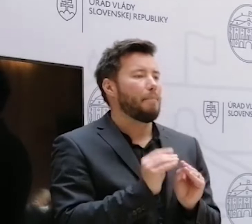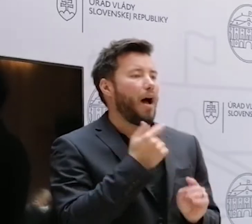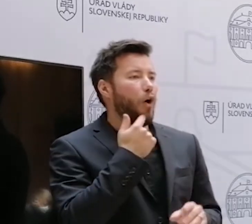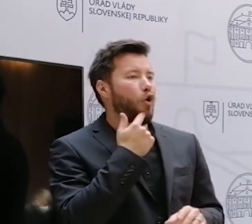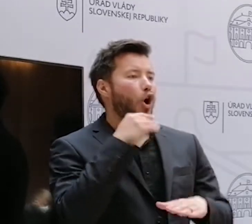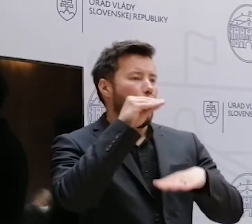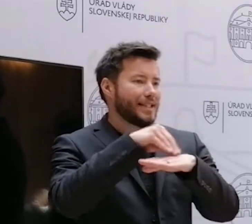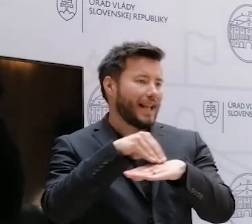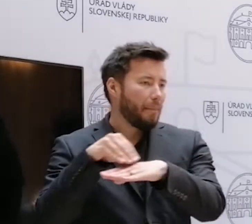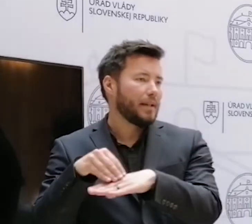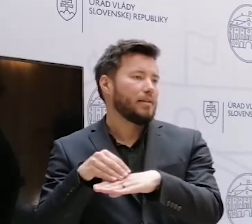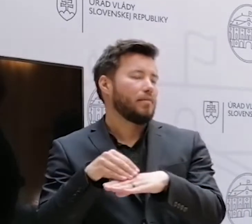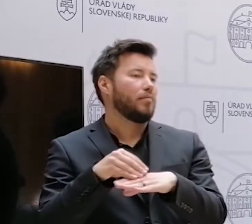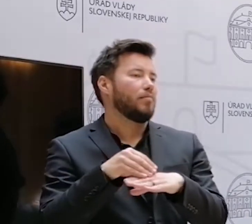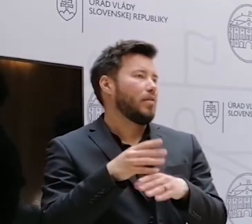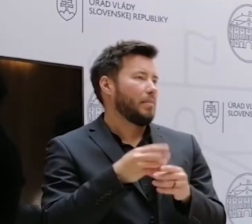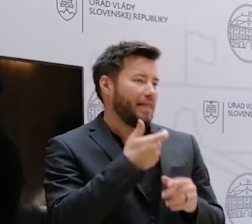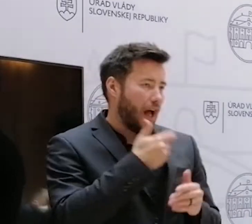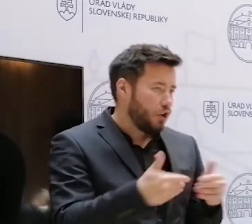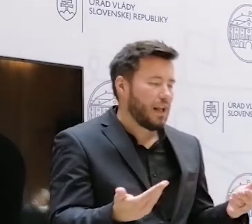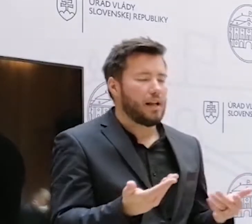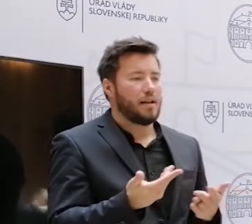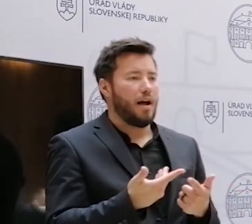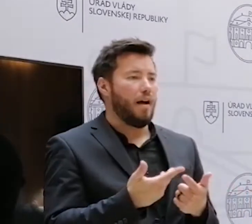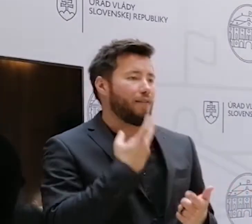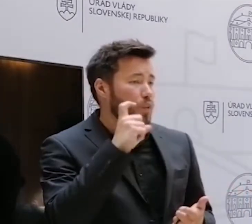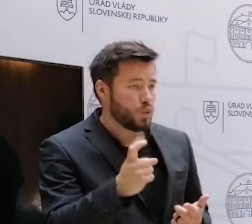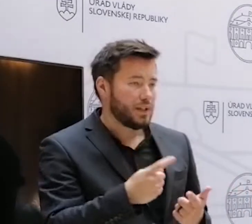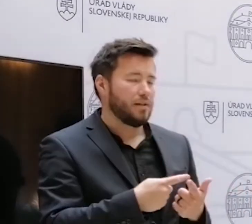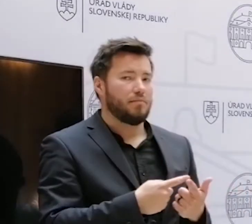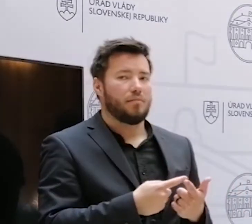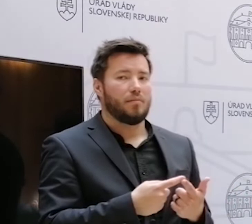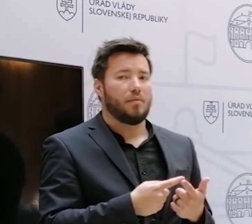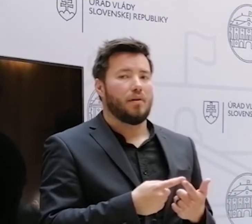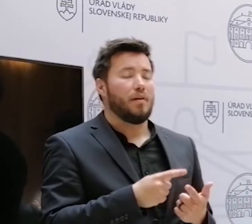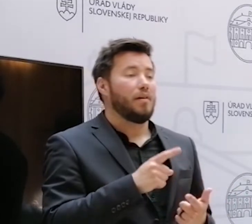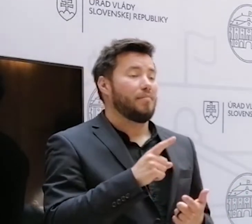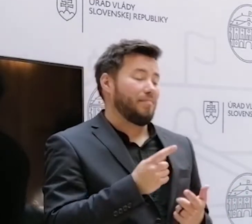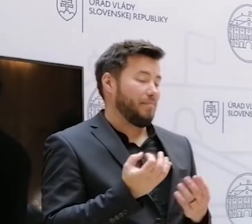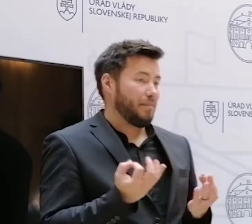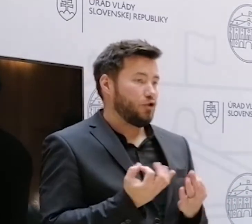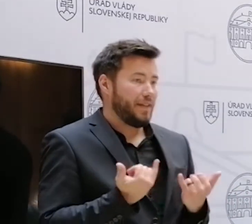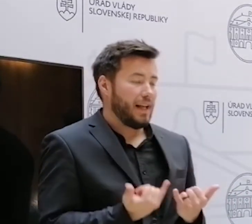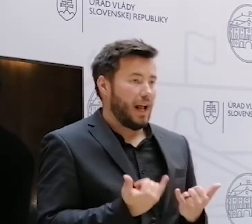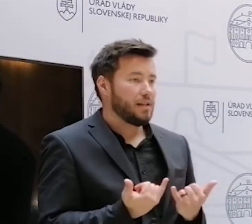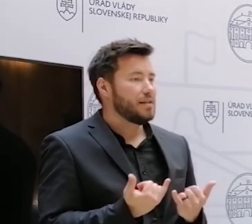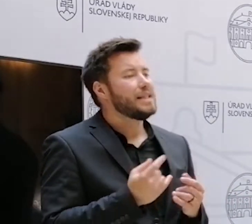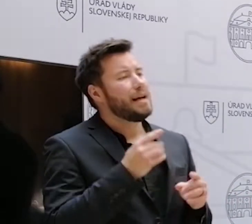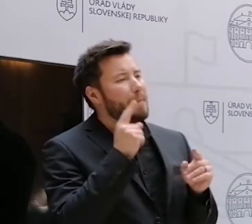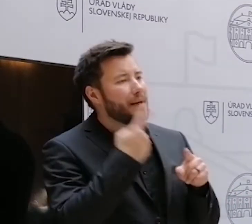na drámec zákona, aby dal vedieť aj Národnej rade, aj vúdské. Ale neexistuje na to momentálne, alebo teda celé roky neexistuje